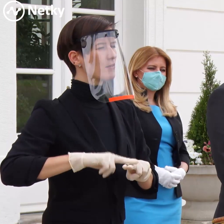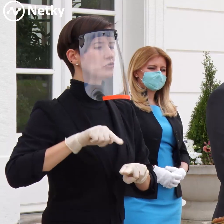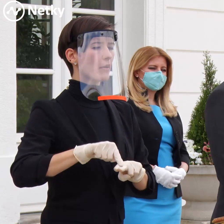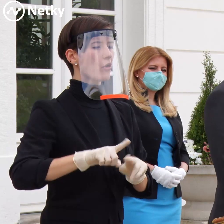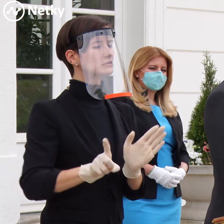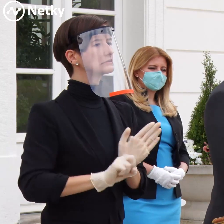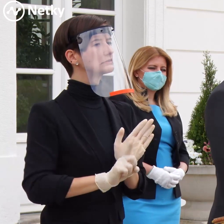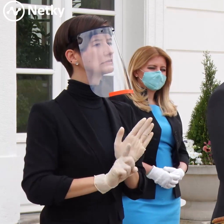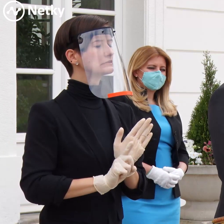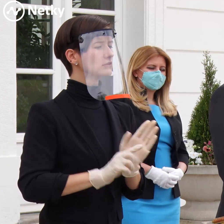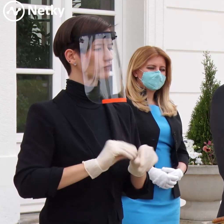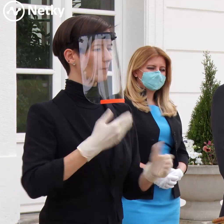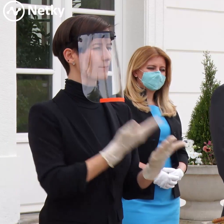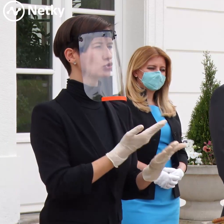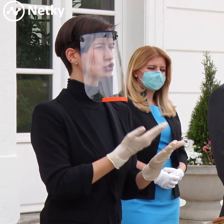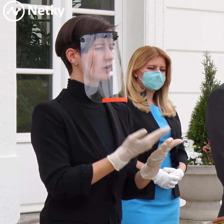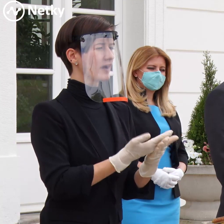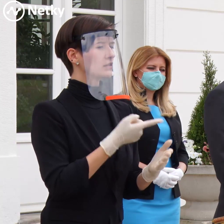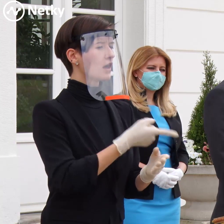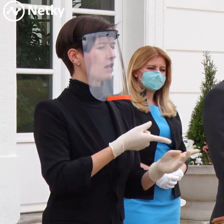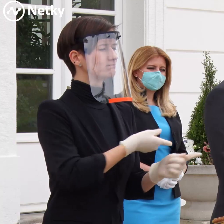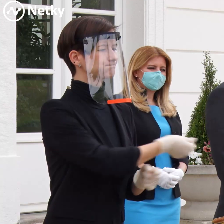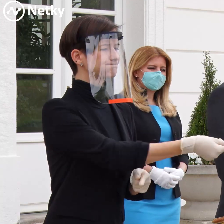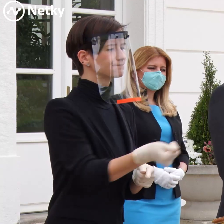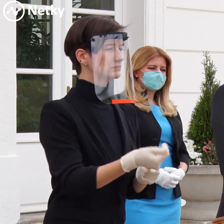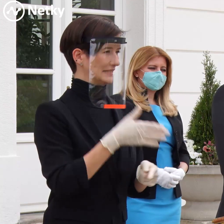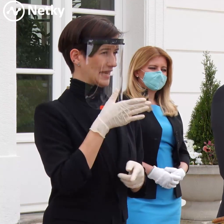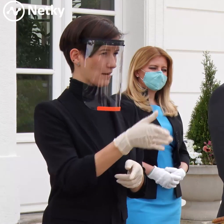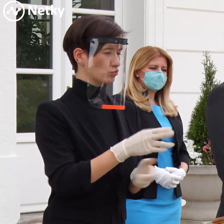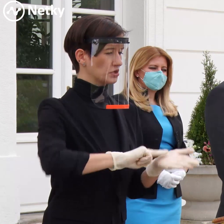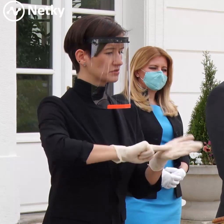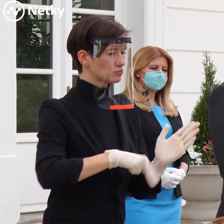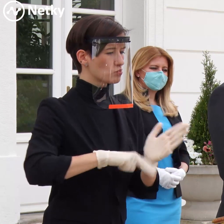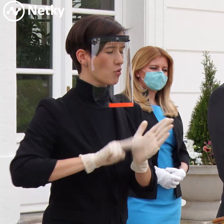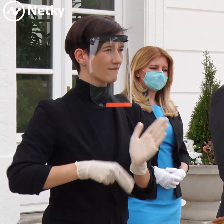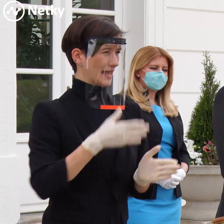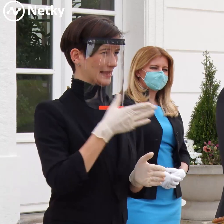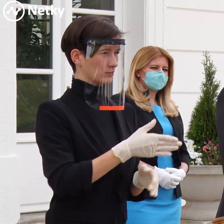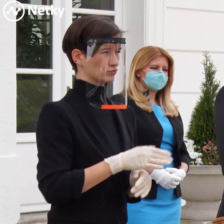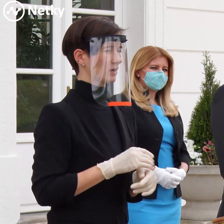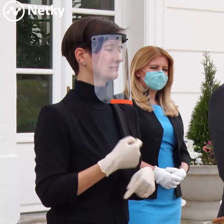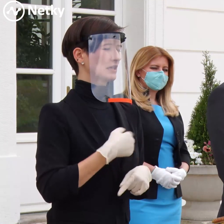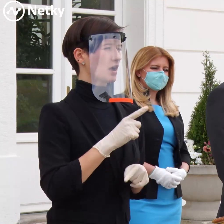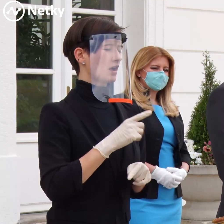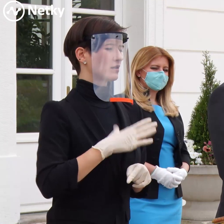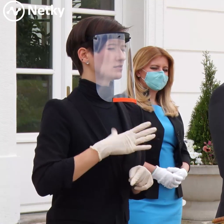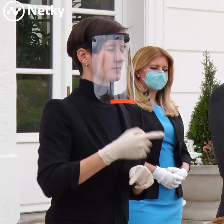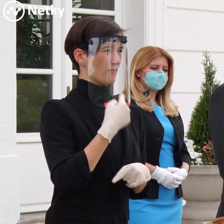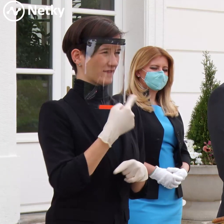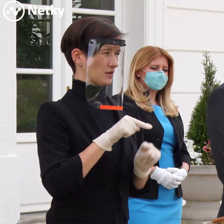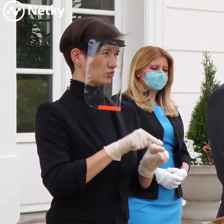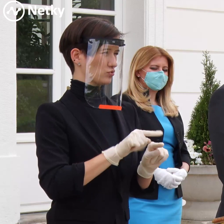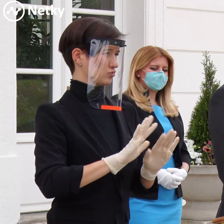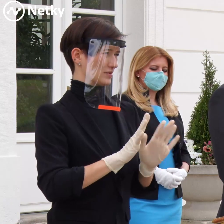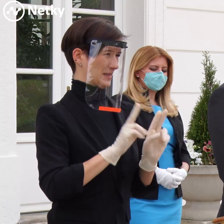tlačiť na poskytovateľov, že s nimi nebudú podpisovať zmluvy a tak ďalej. Ja chcem len garantovať, že štát nedovolí, aby došlo k